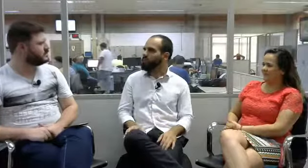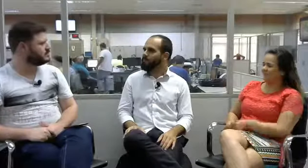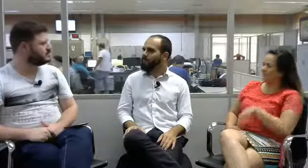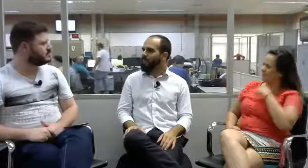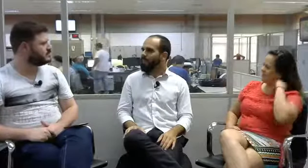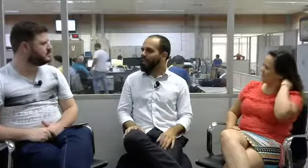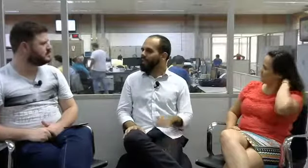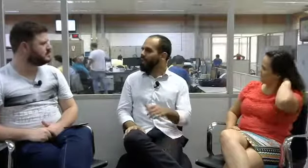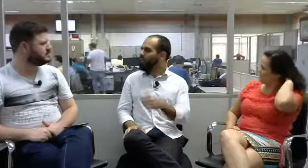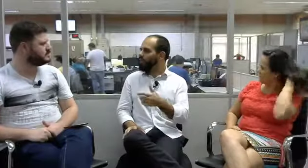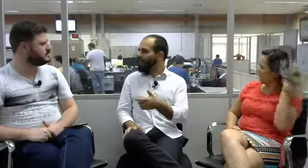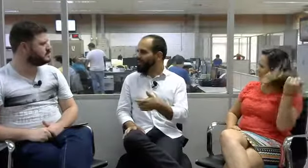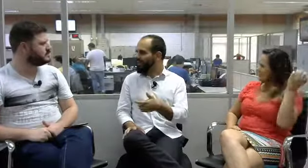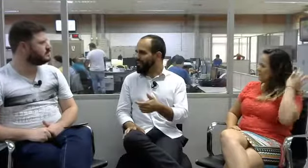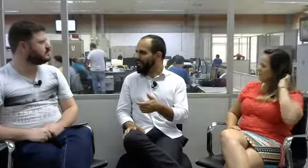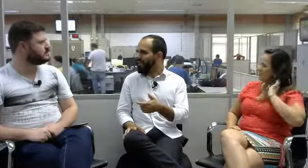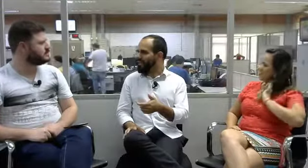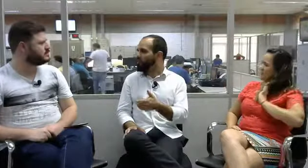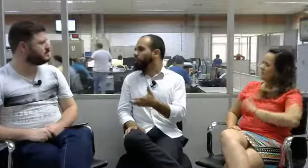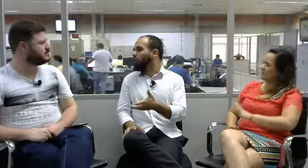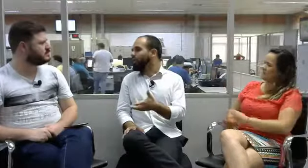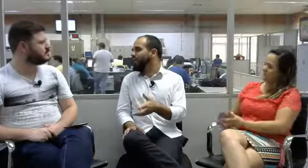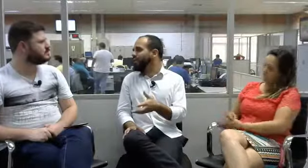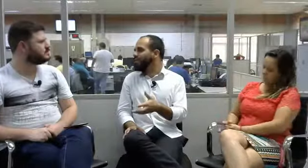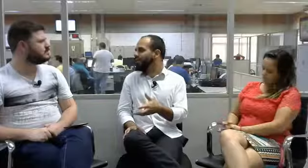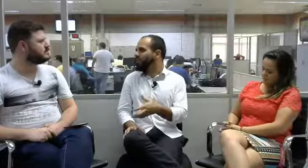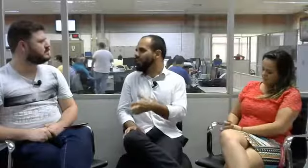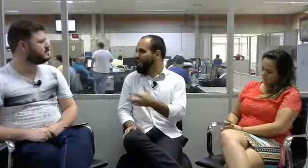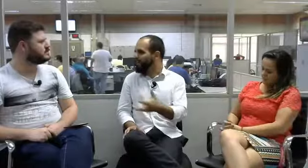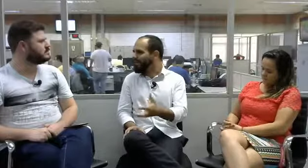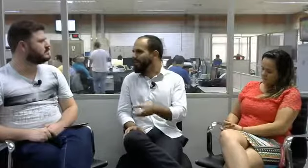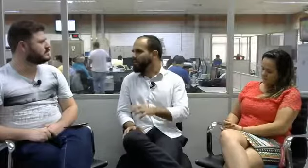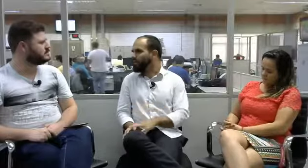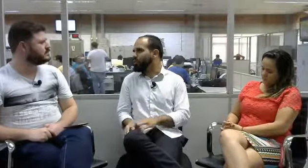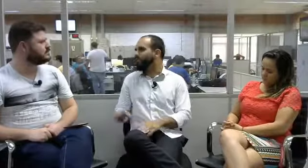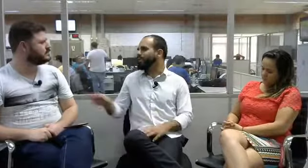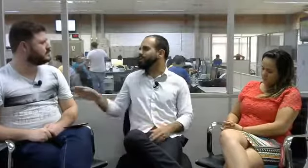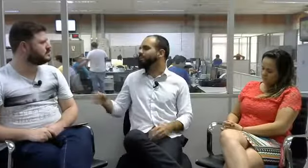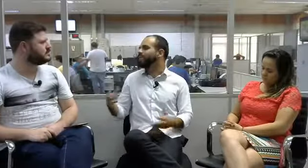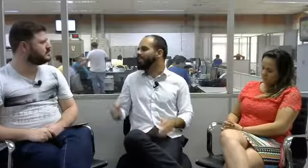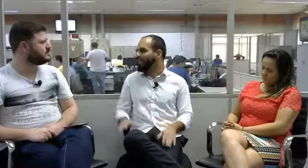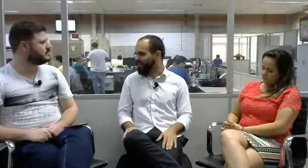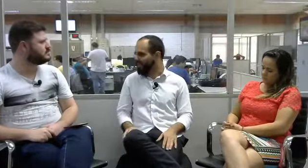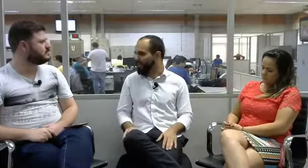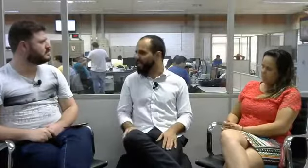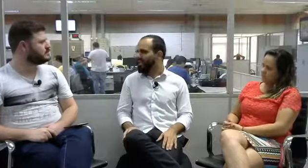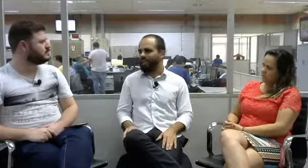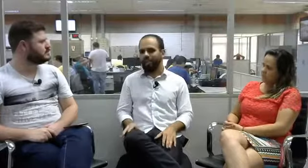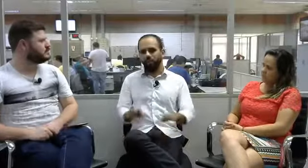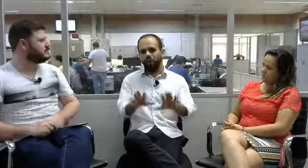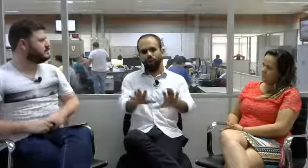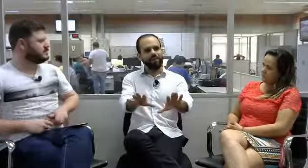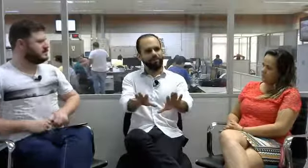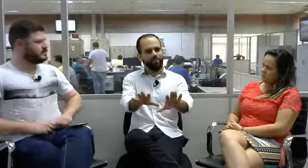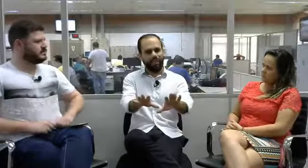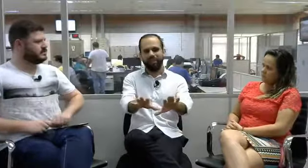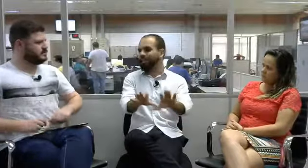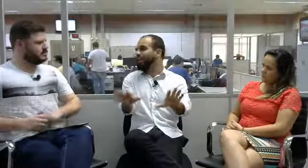ele não reconhece o som nem coisas que representam o som, como por exemplo as letras. Eu olho, por exemplo, para a letra A